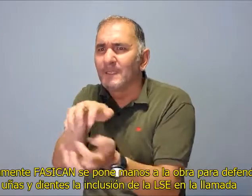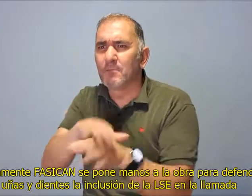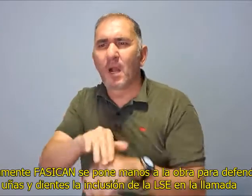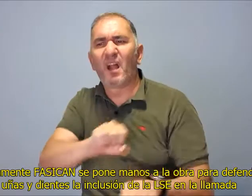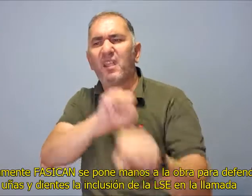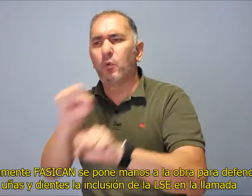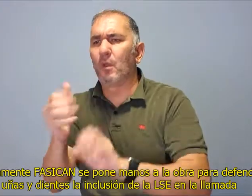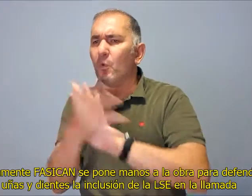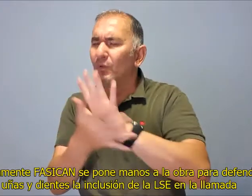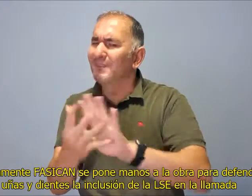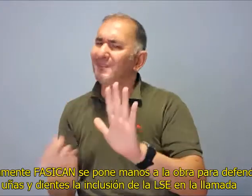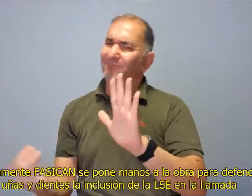de la LSE